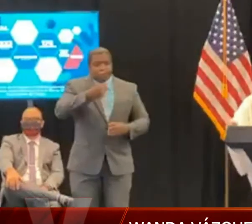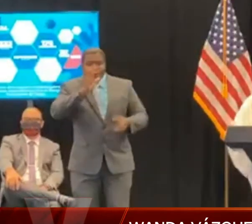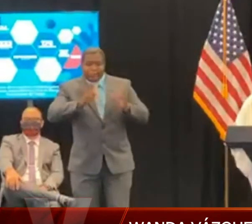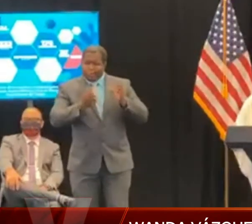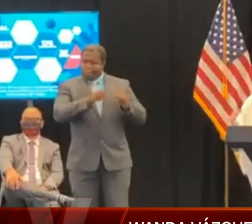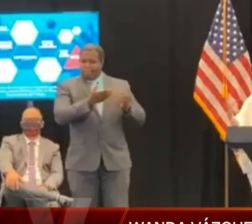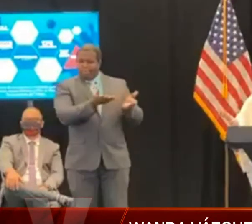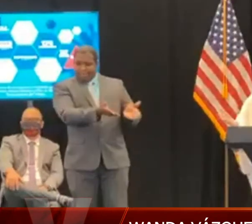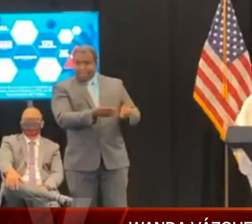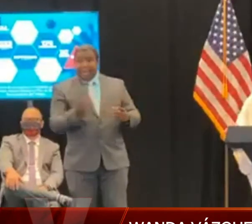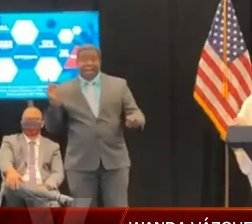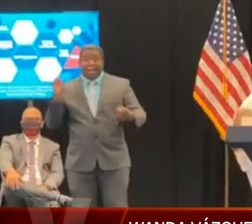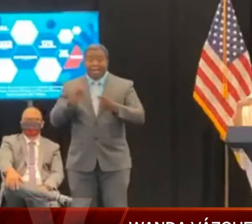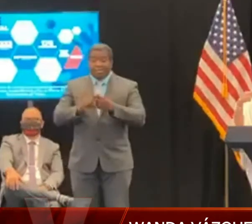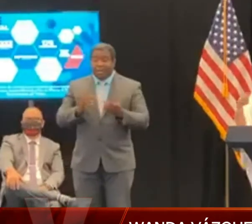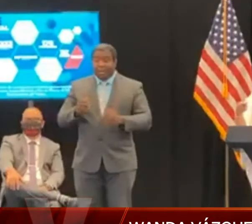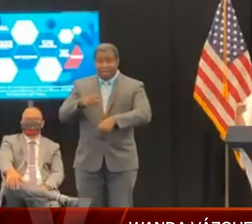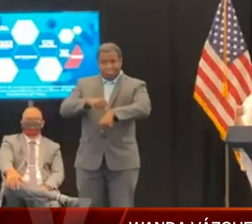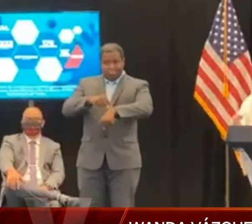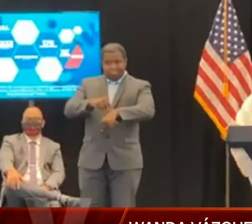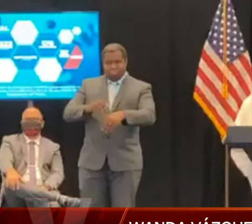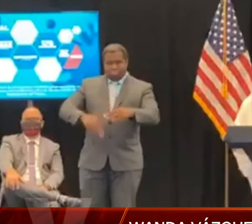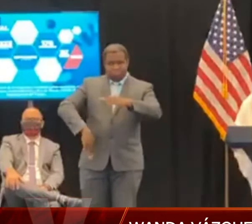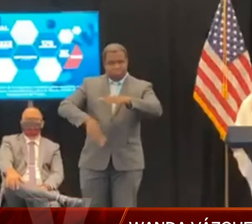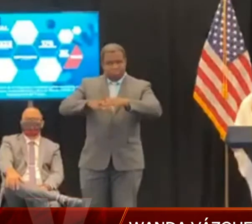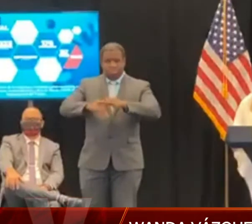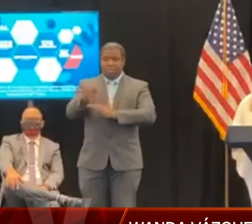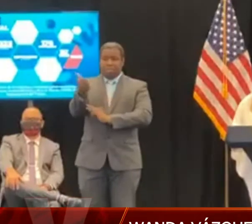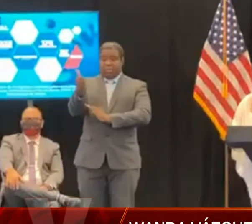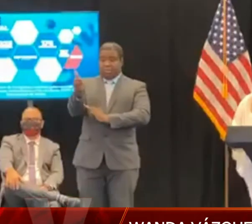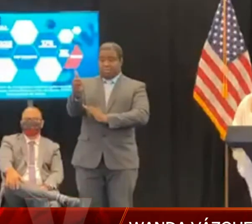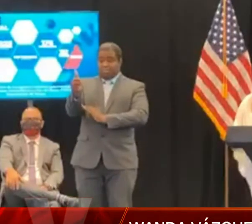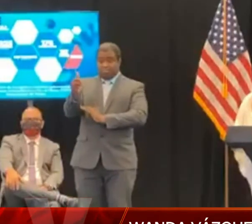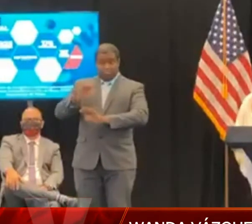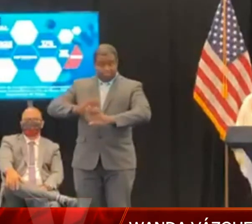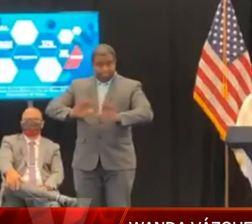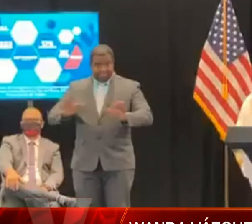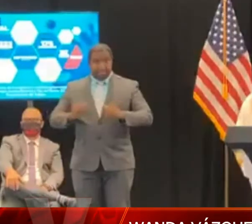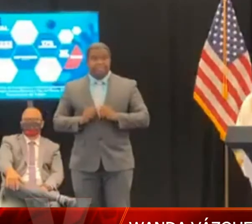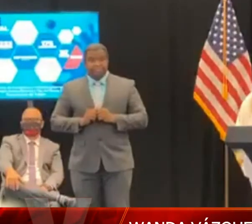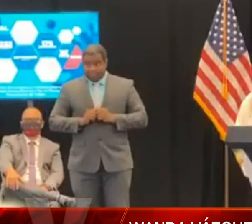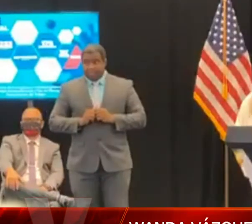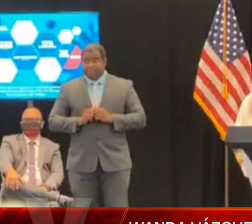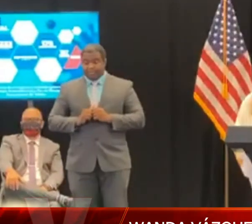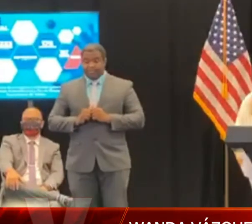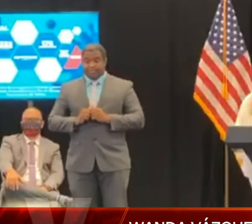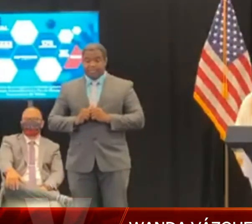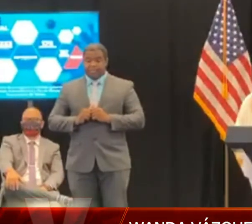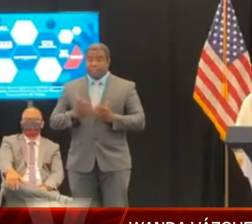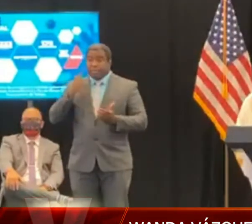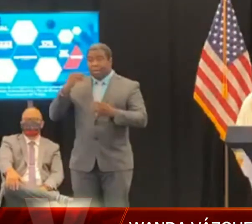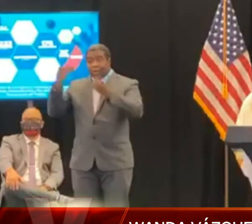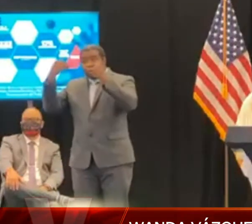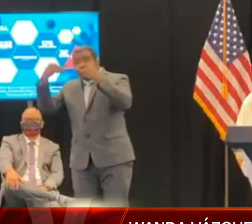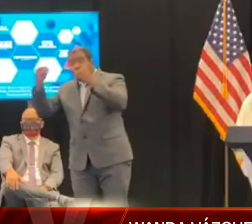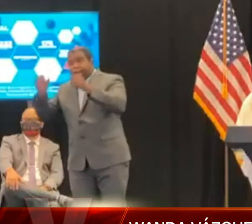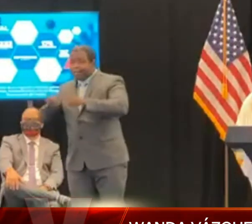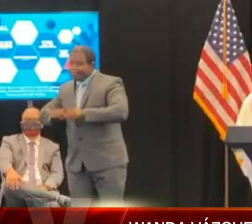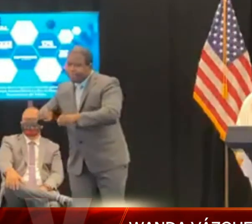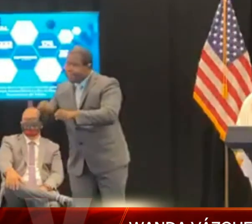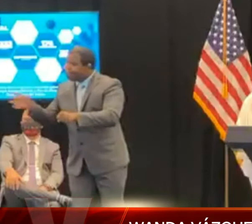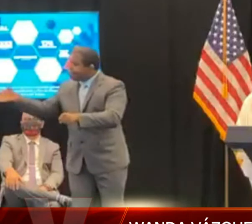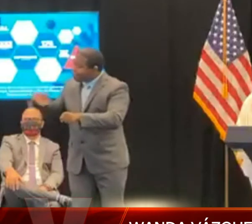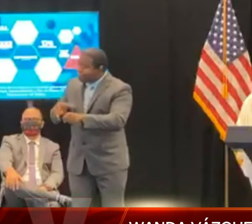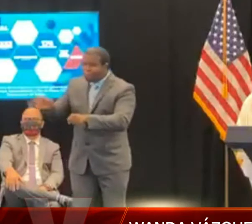comiendo y en los supermercados la venta de bebidas alcohólicas. Las marinas podrán